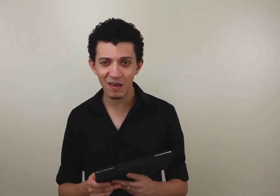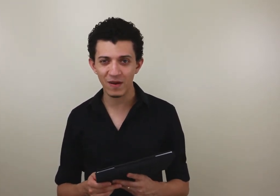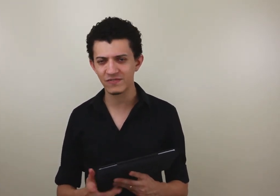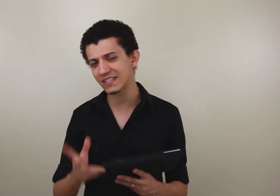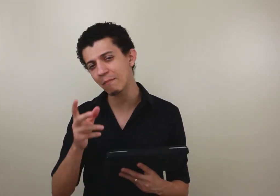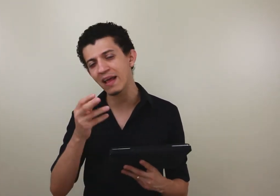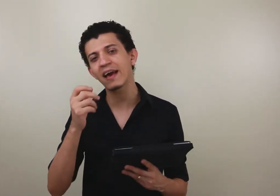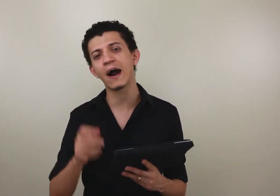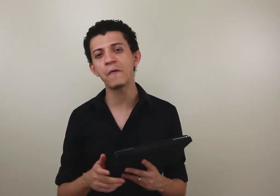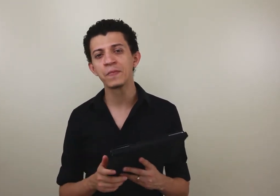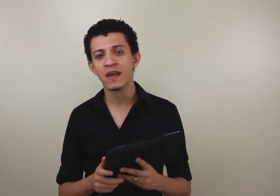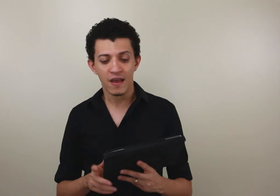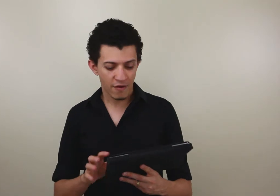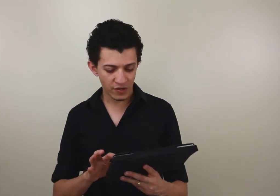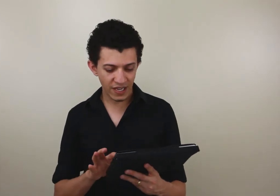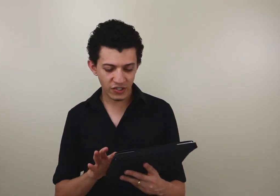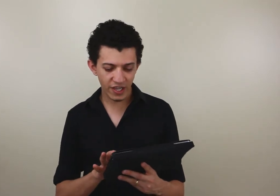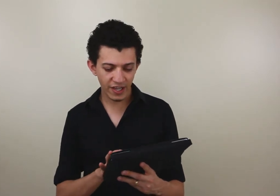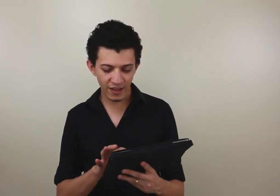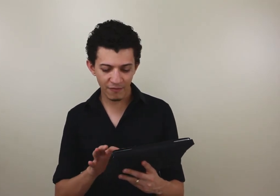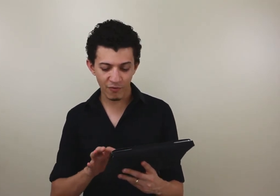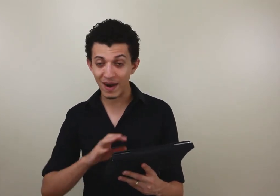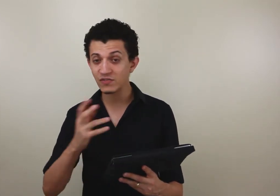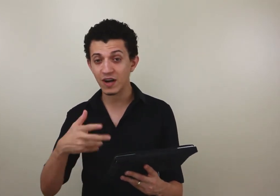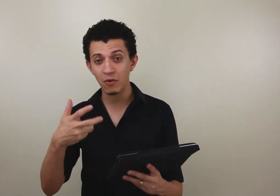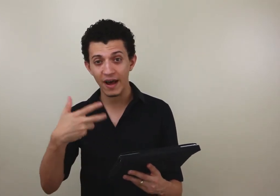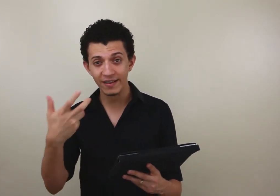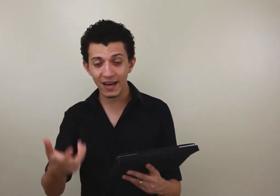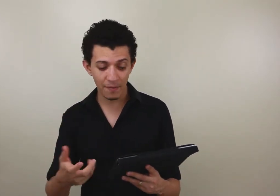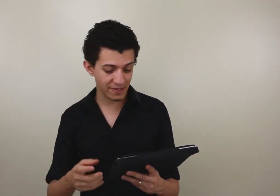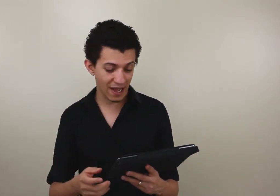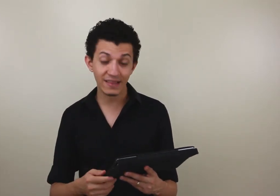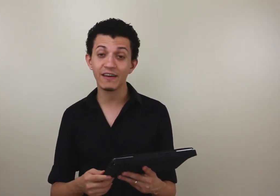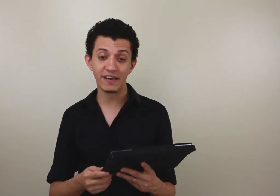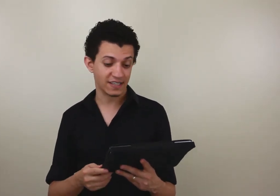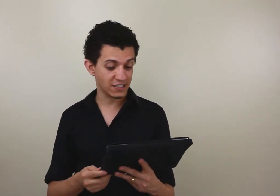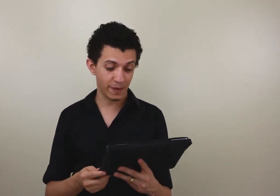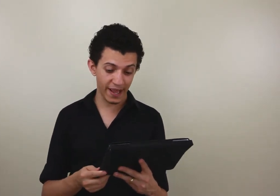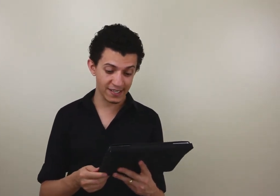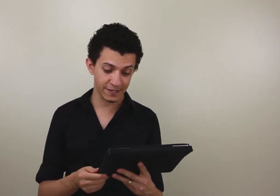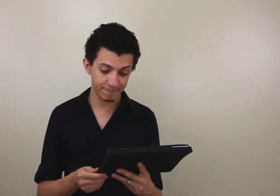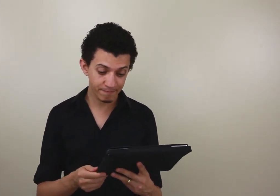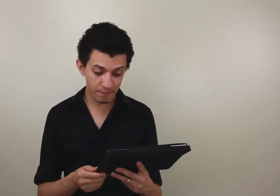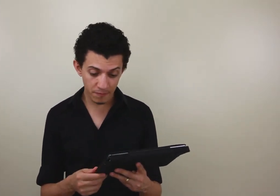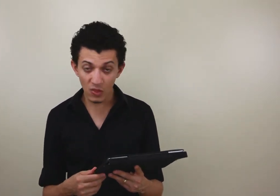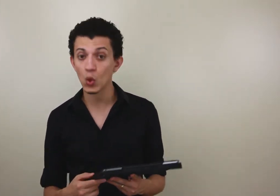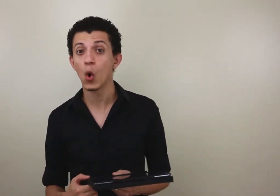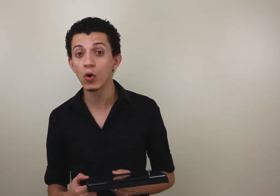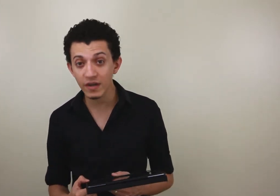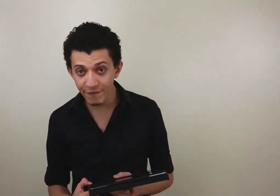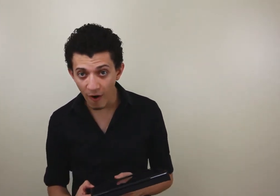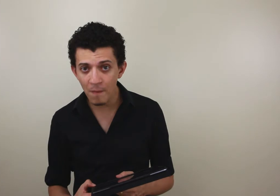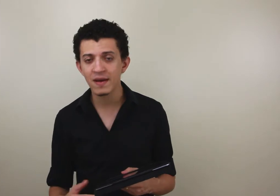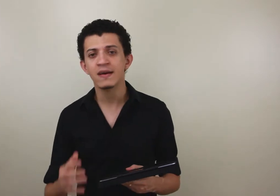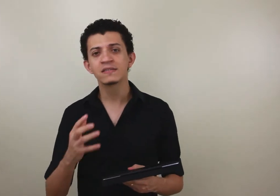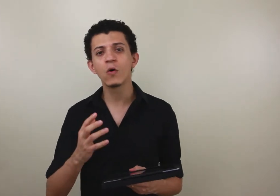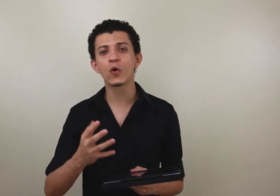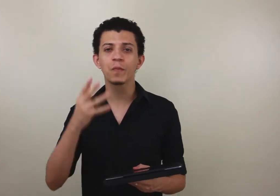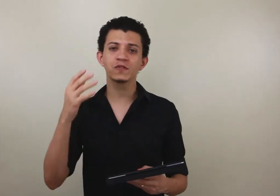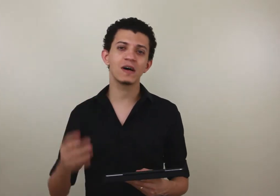Libras. Vai ser bem legal você adquirir mais vocabulário da Libras através dessa experiência. Outra forma são grupos no